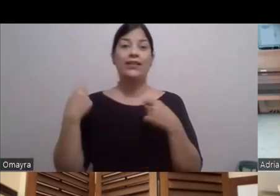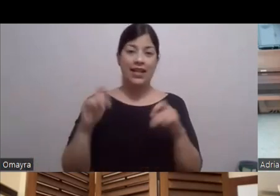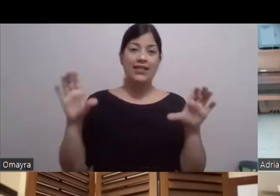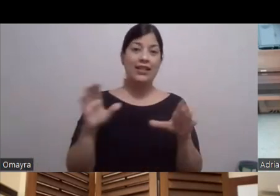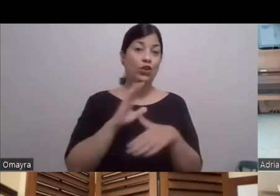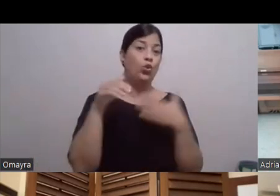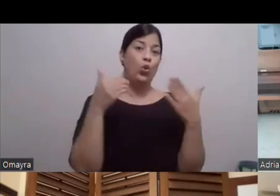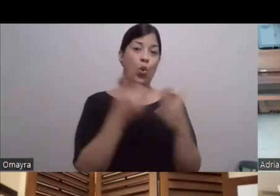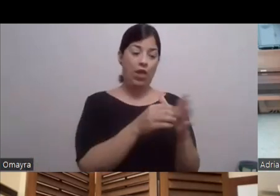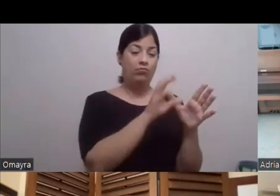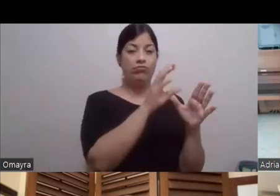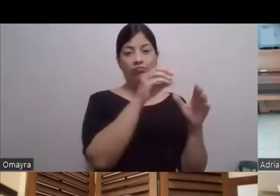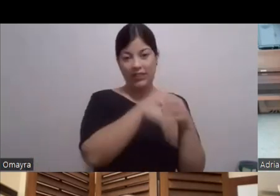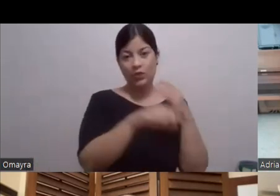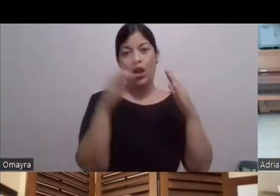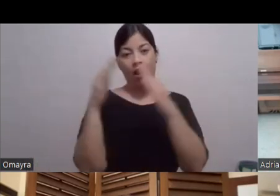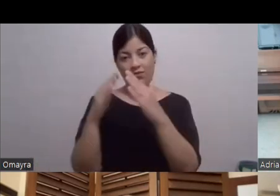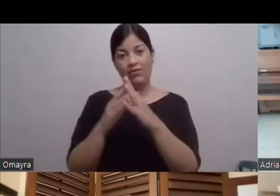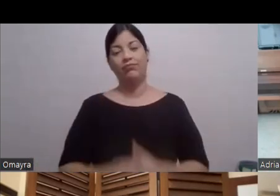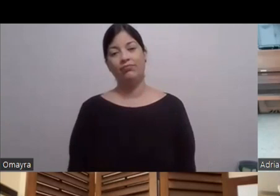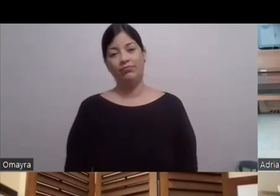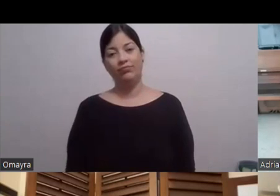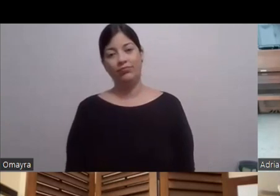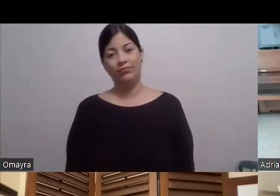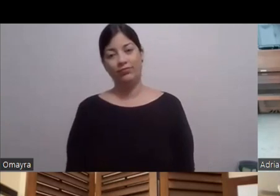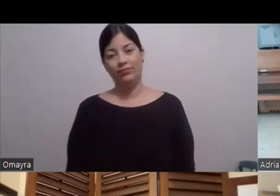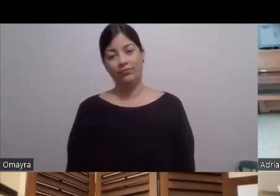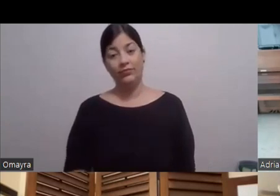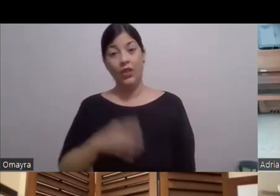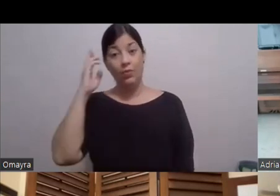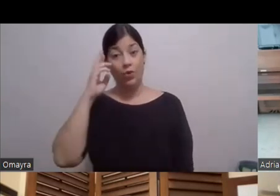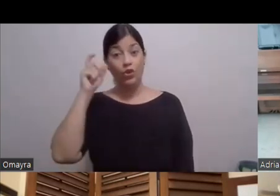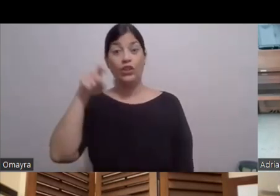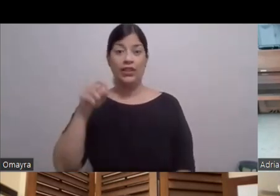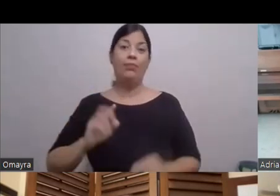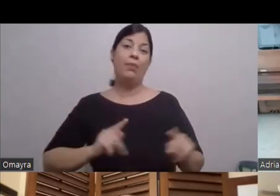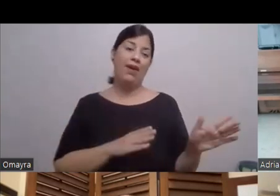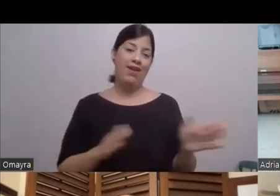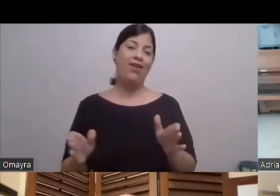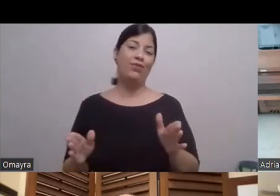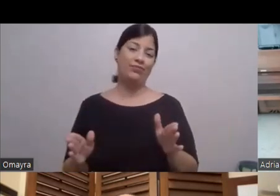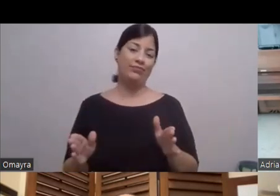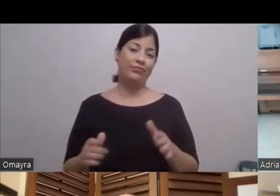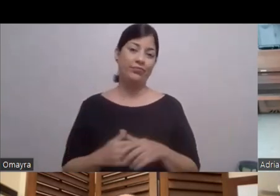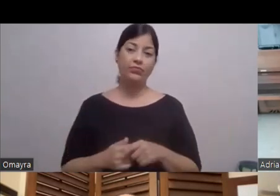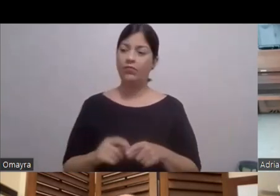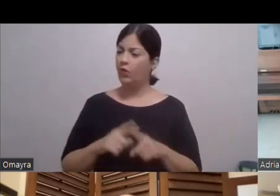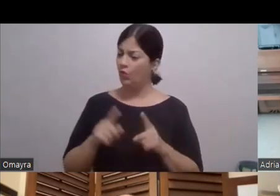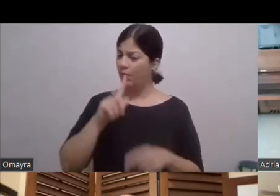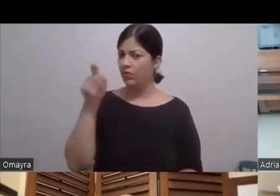Aunque sean diferentes capítulos De la casa Entonces tienes Por eso tienes que estar Bien preparado En ese sentido Pero entonces Tengo una pregunta Si solamente te dan